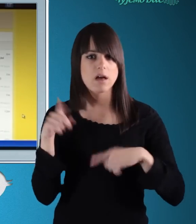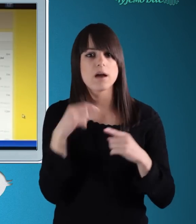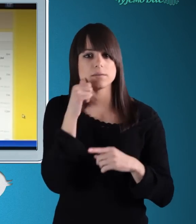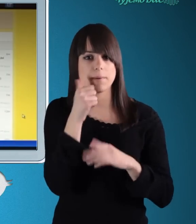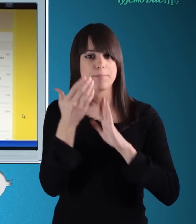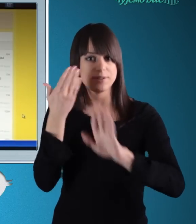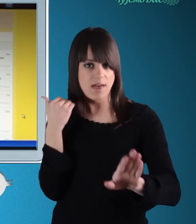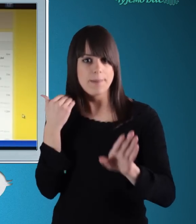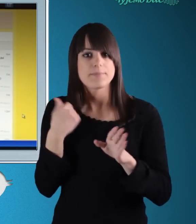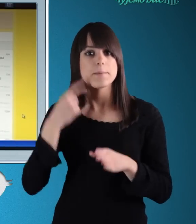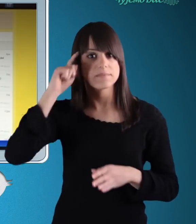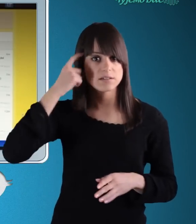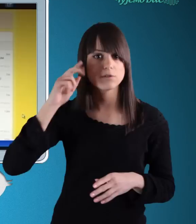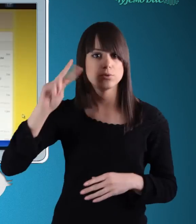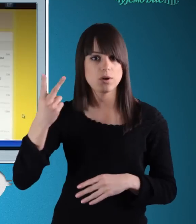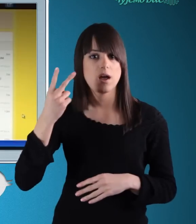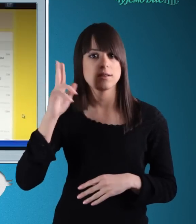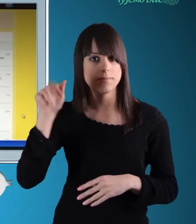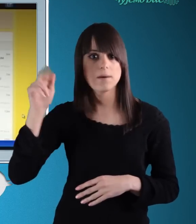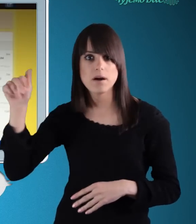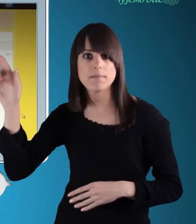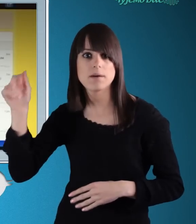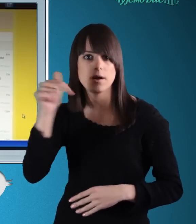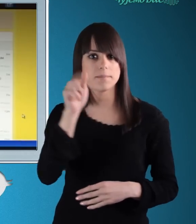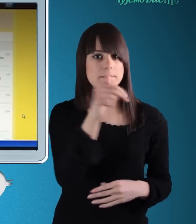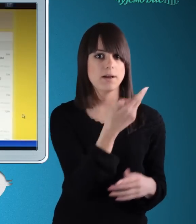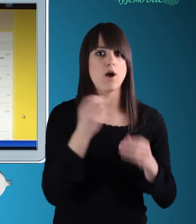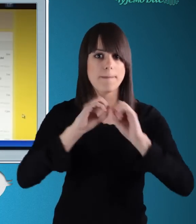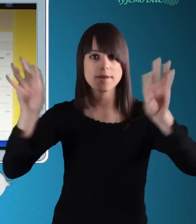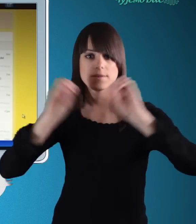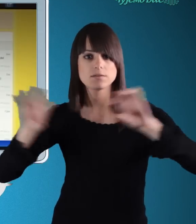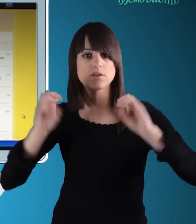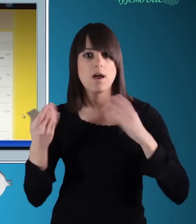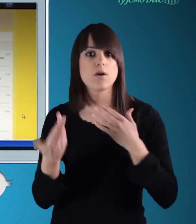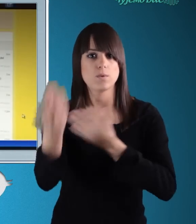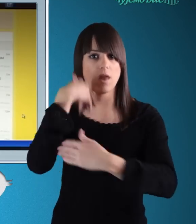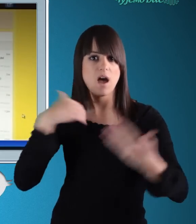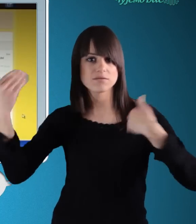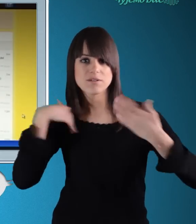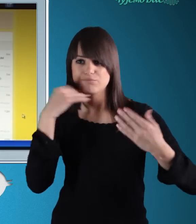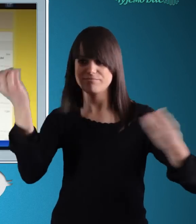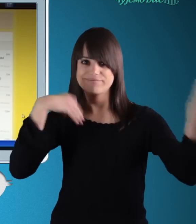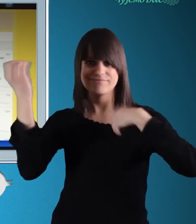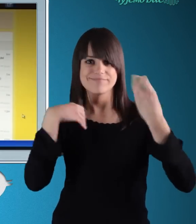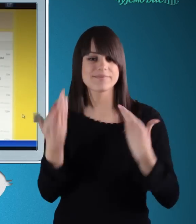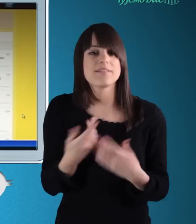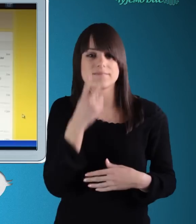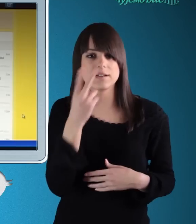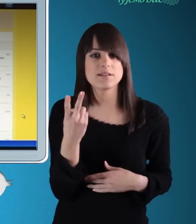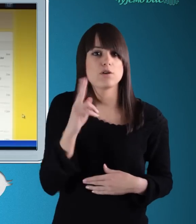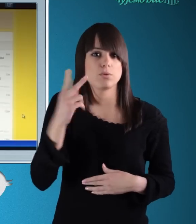počnite da pozivate medije na Twitteru da se informišu o događaju, zamolite ih da isprate sam skup i obaveste svoju publiku o